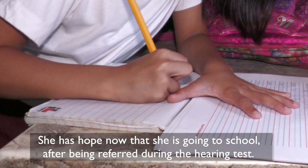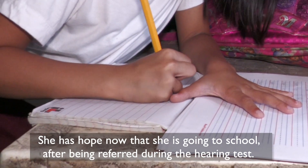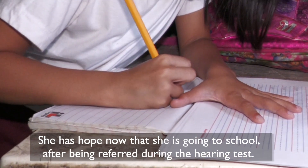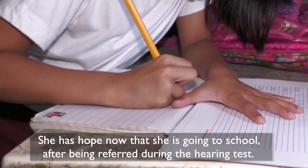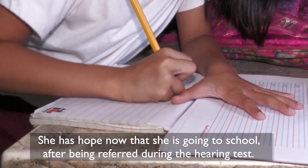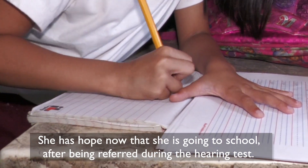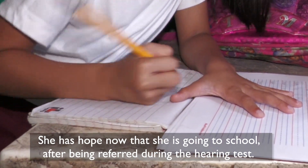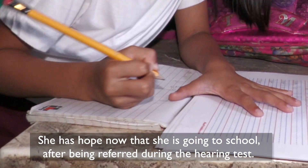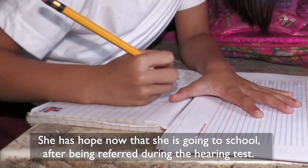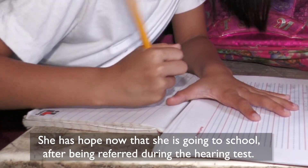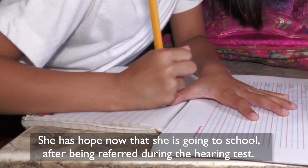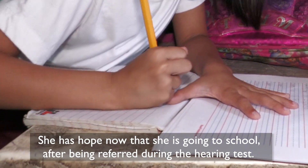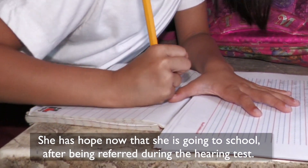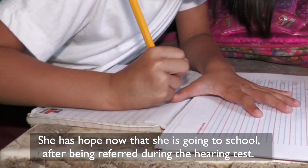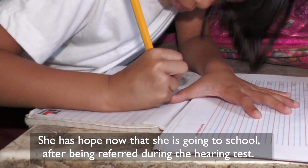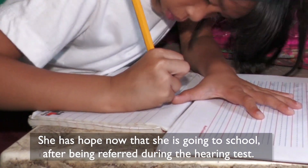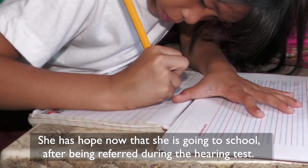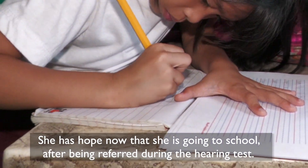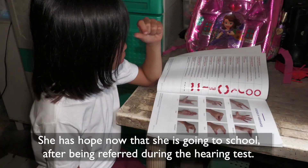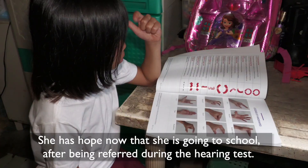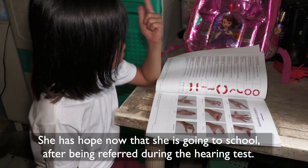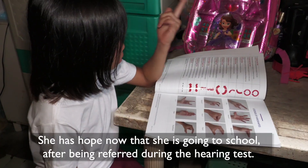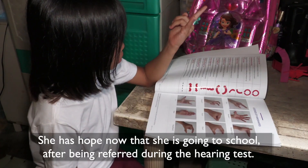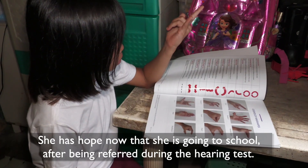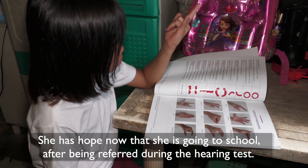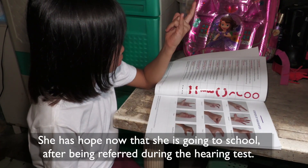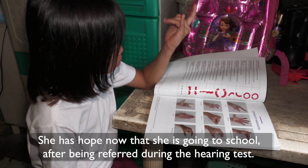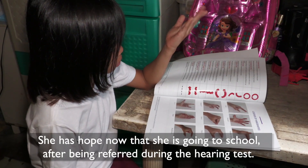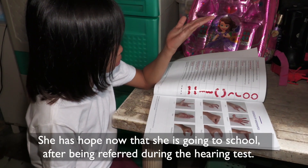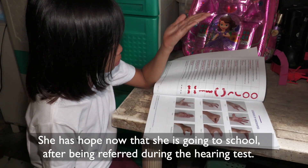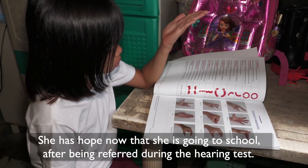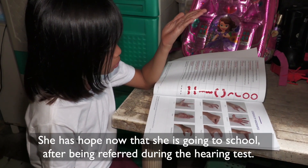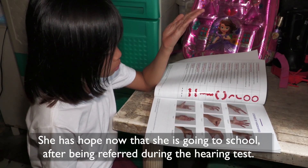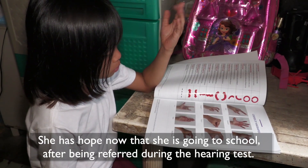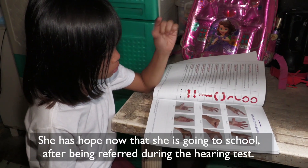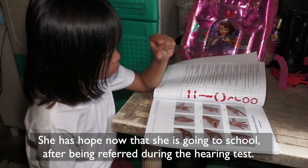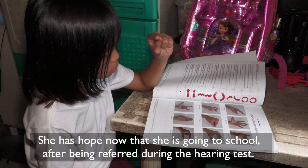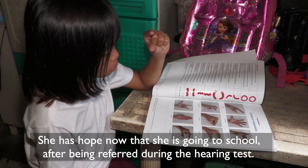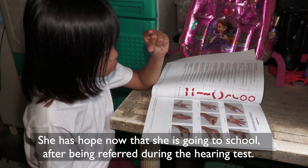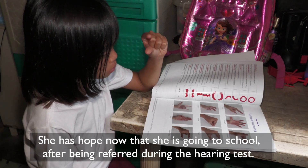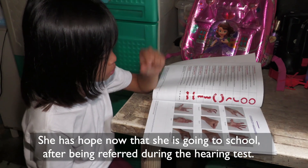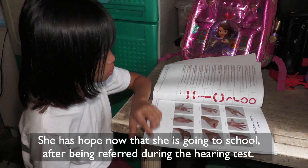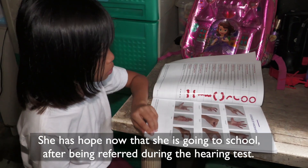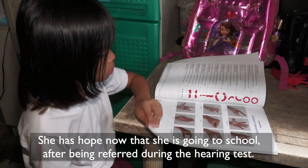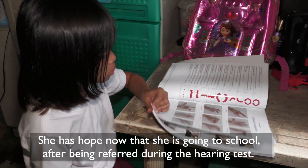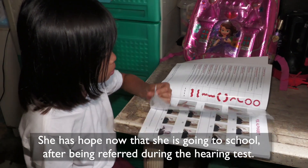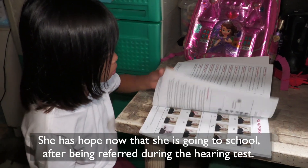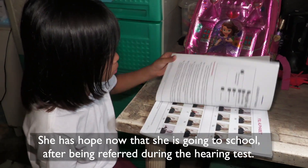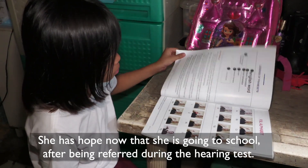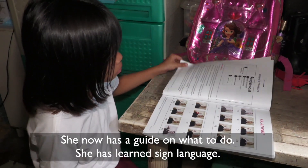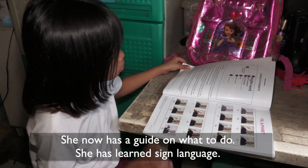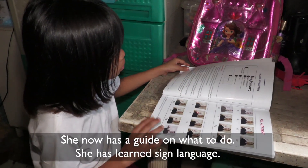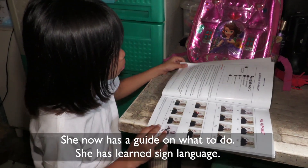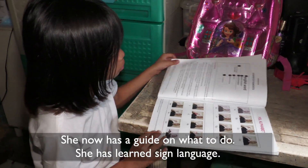kagaya na nag-aaral. Siyempre, mayroon na siyang ano doon, na tawag ito, parang